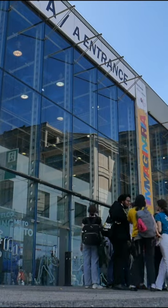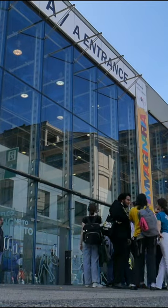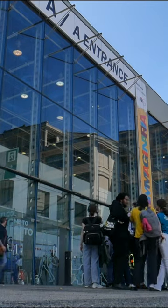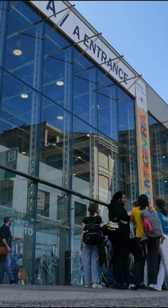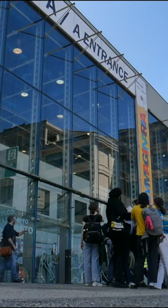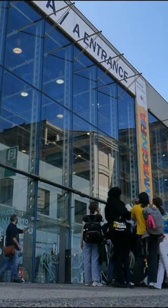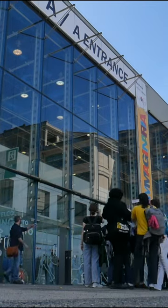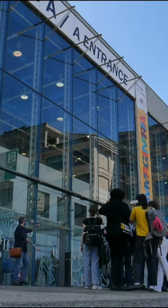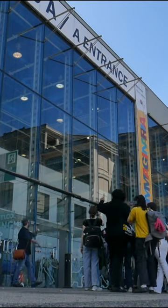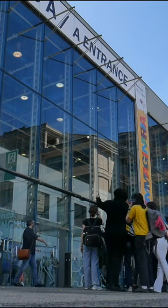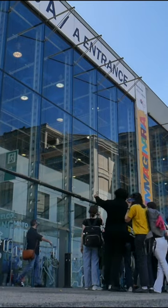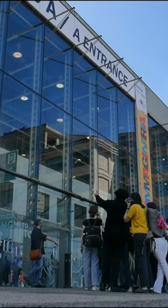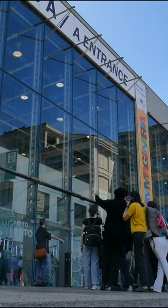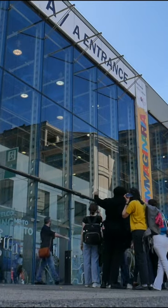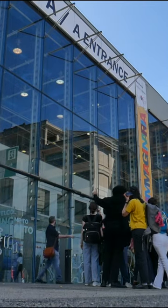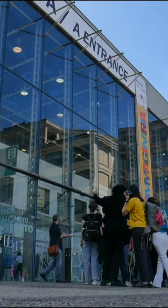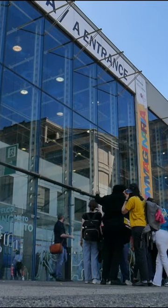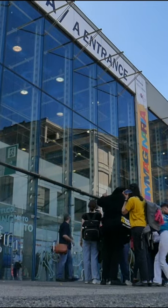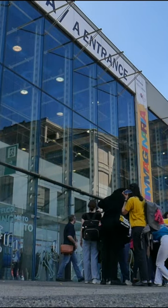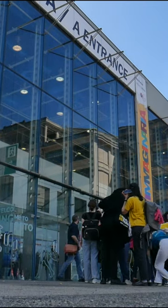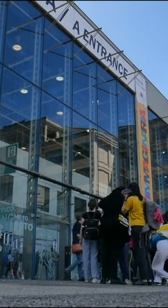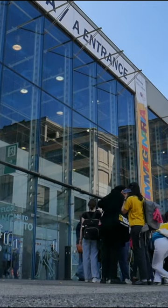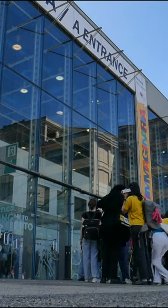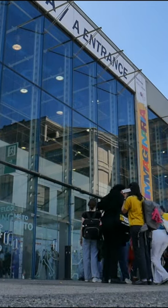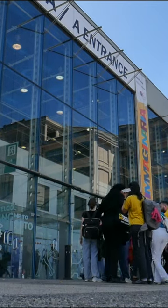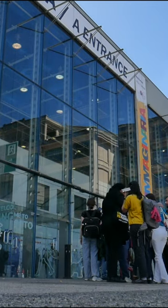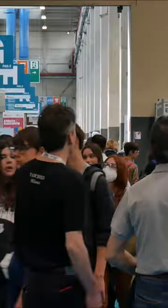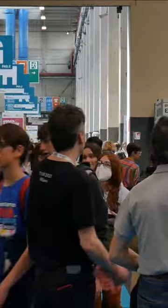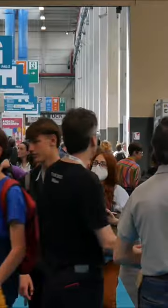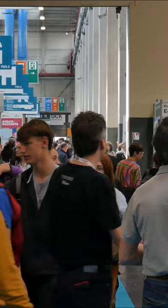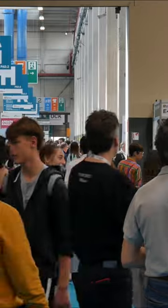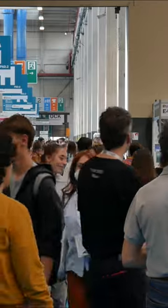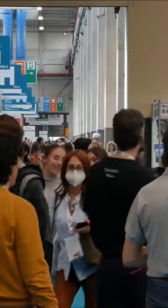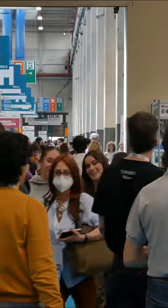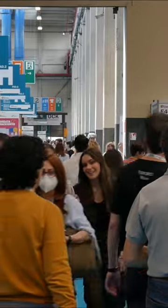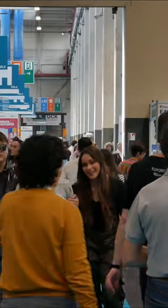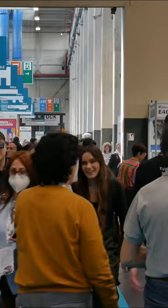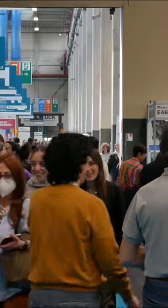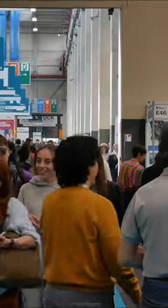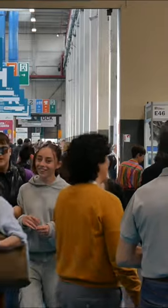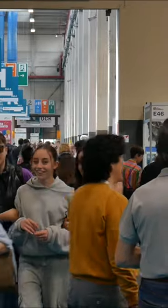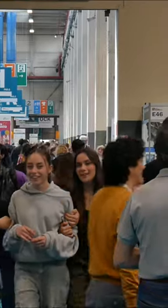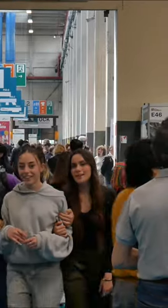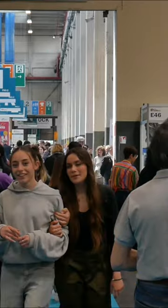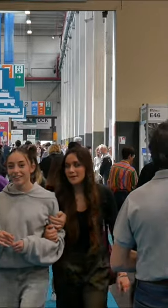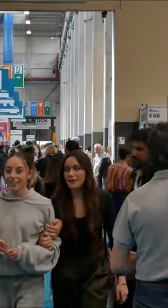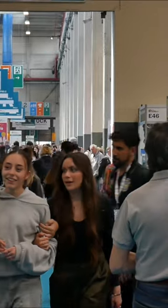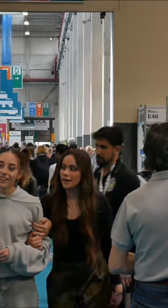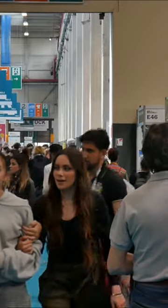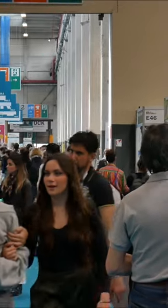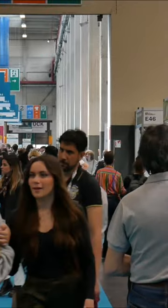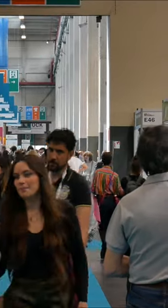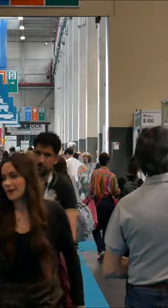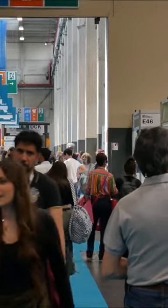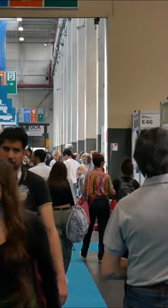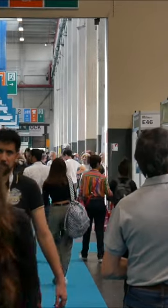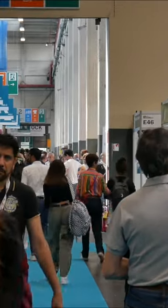Chiusa la 36esima edizione del Salone Internazionale del Libro, resta l'entusiasmo di 222.000 persone che